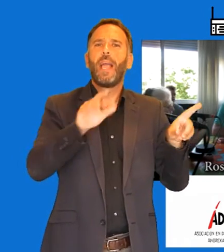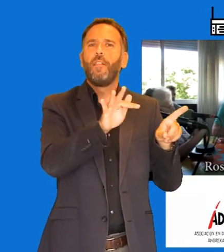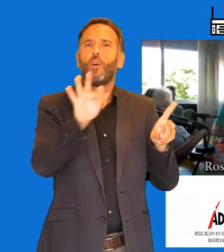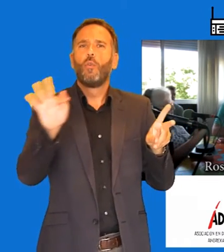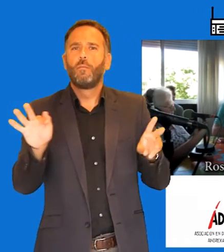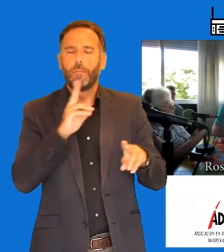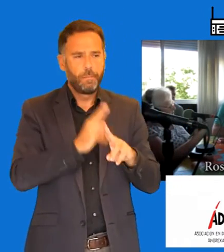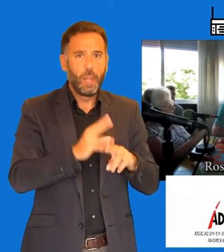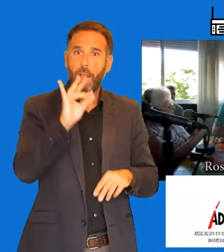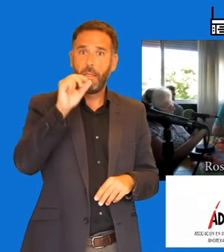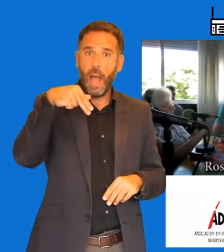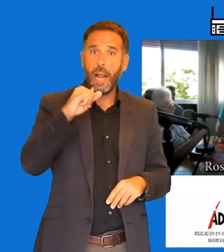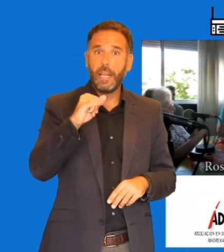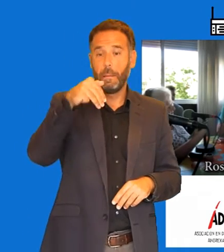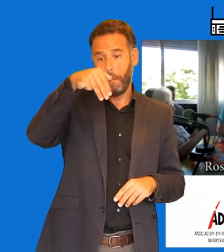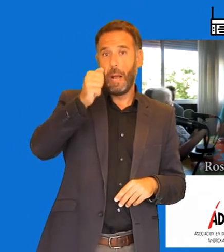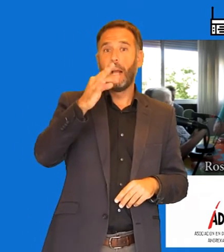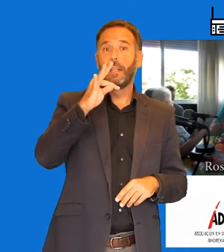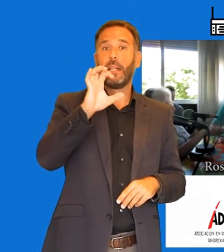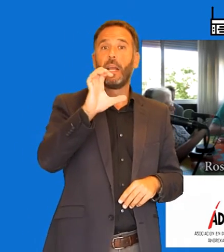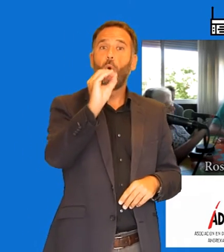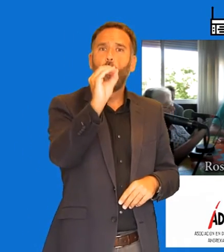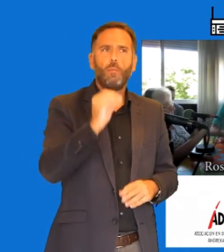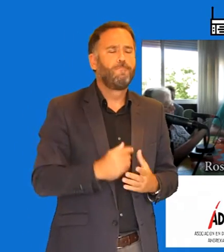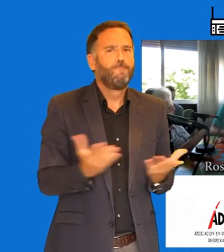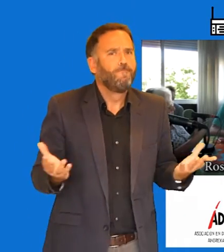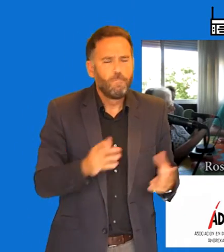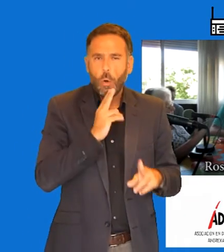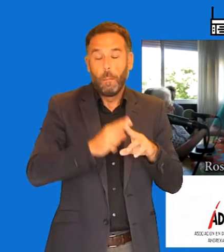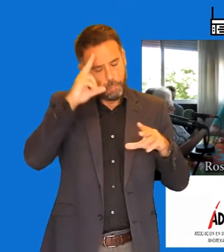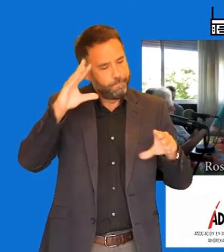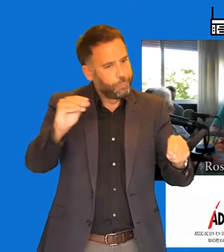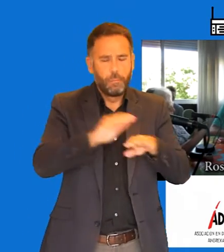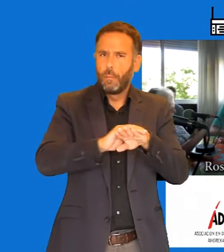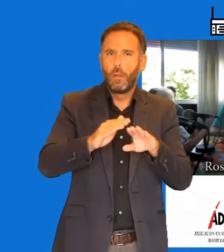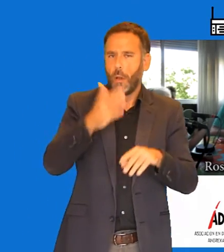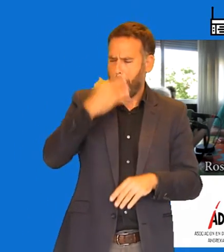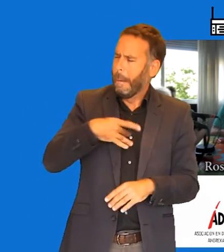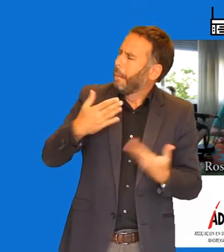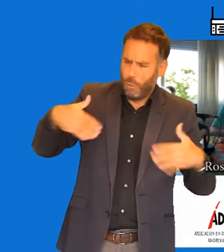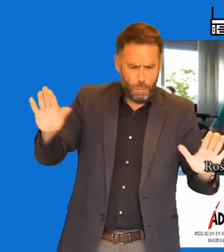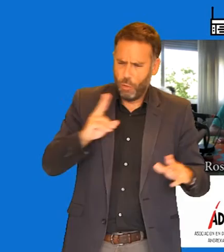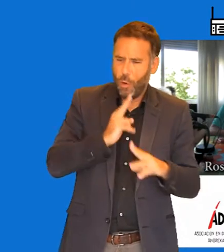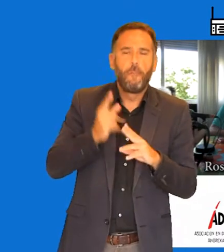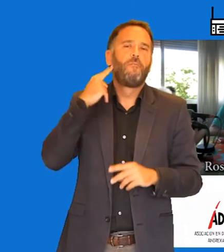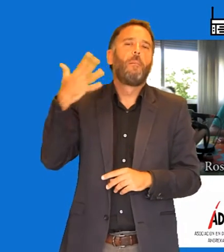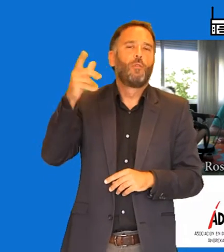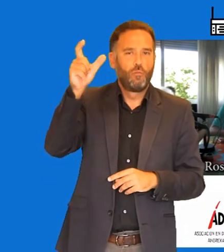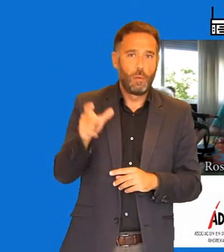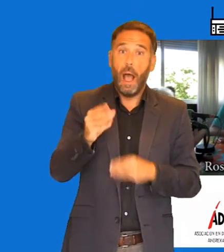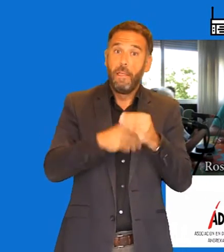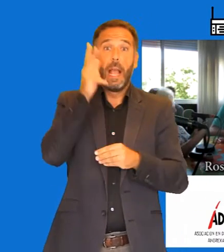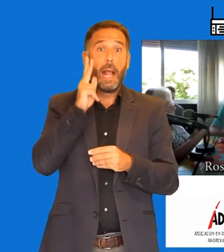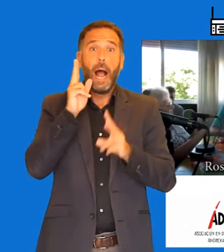Mateo puede ser. ¿Dani Mateo? No, no. El Gordi no. Bueno, pero da igual. sea, bueno, otro más. Otro famoso que sale en tele. Entonces,